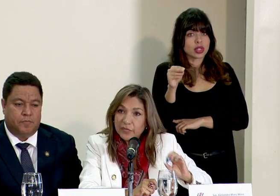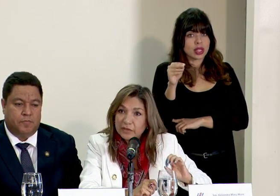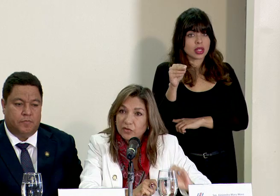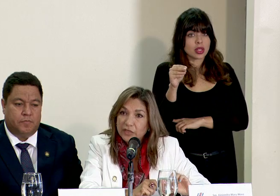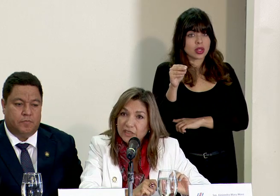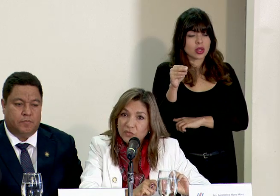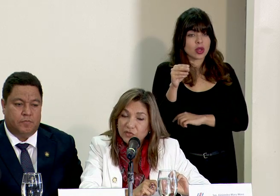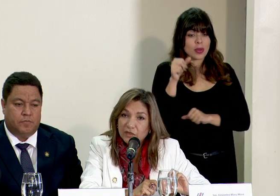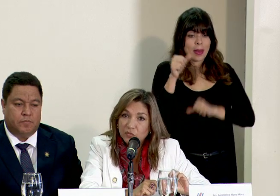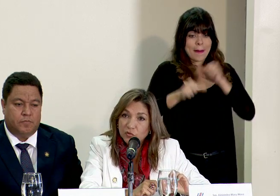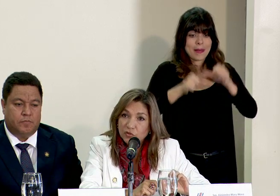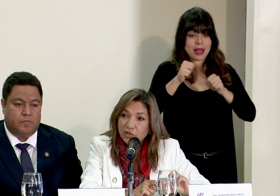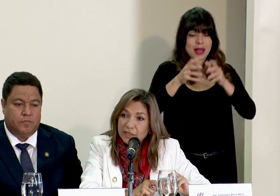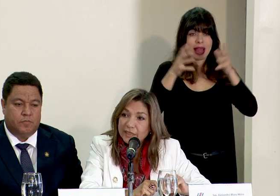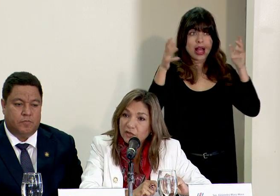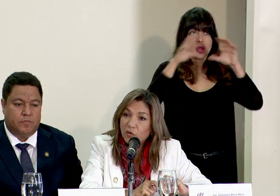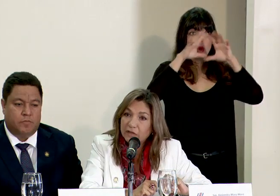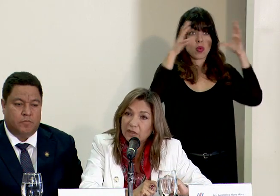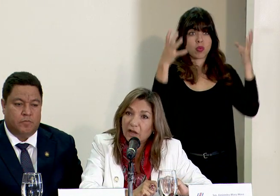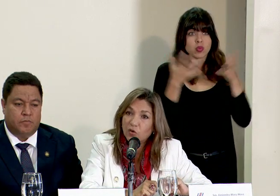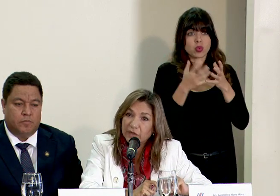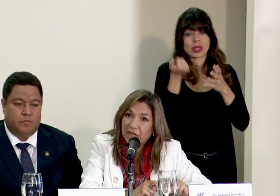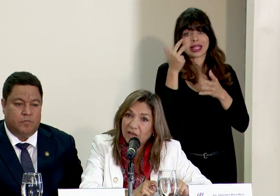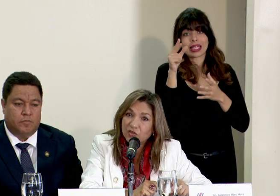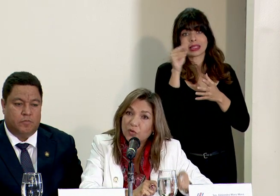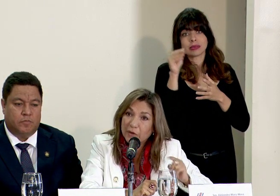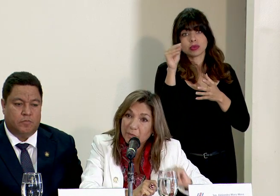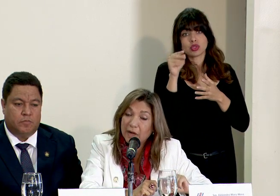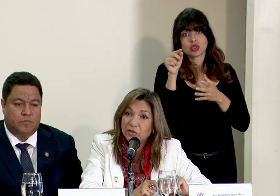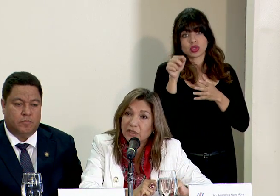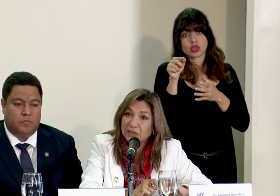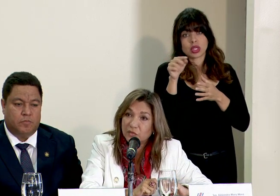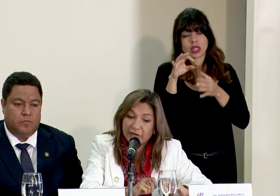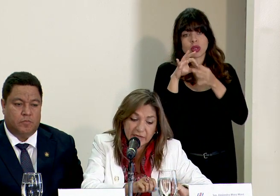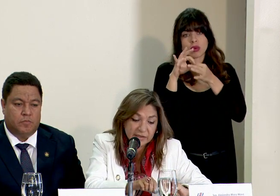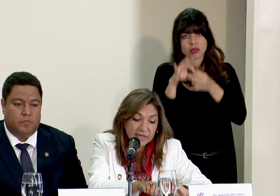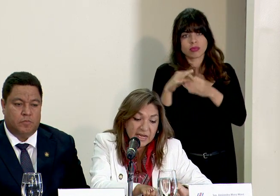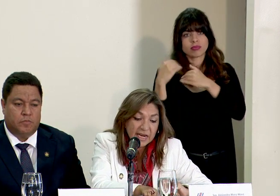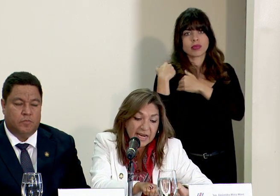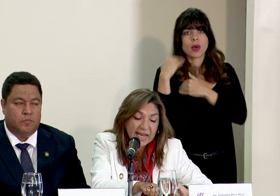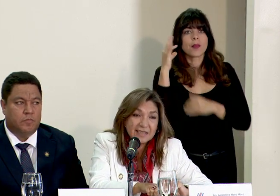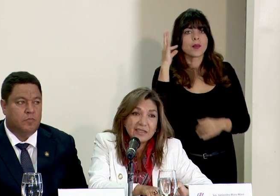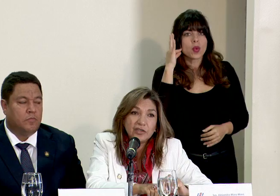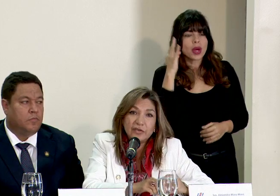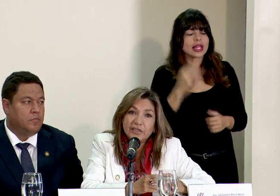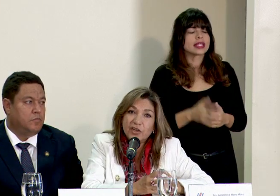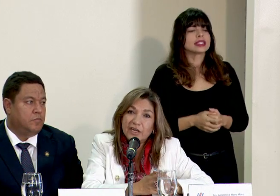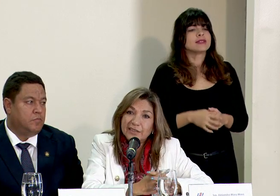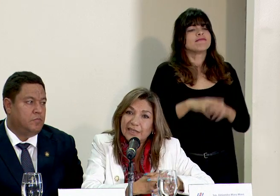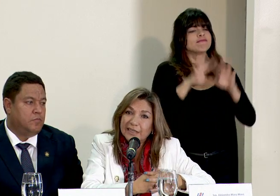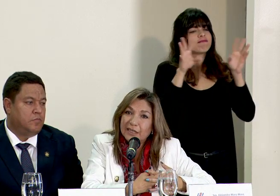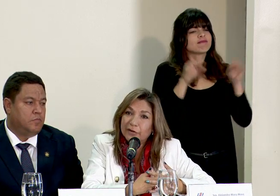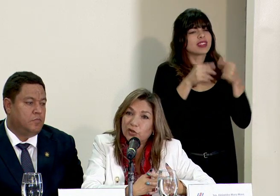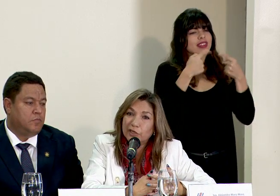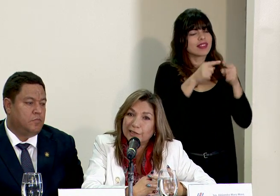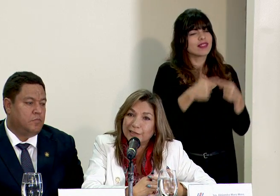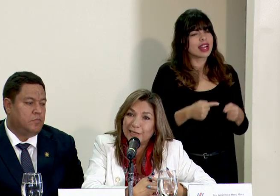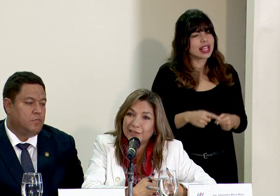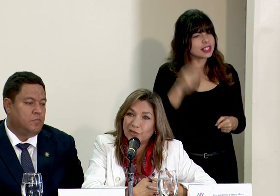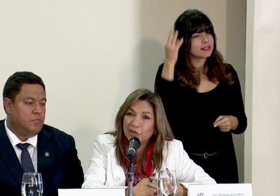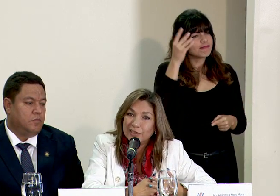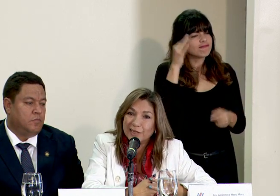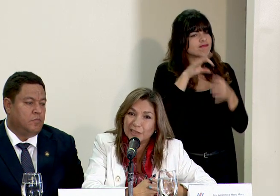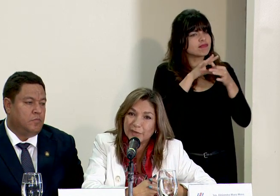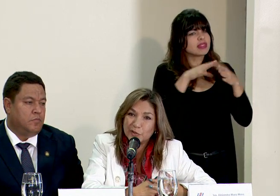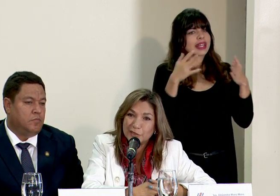grandes emprendedurismos del mundo se encuentra ubicados o en manos de las mujeres. Estas reflexiones tienen que ver con el